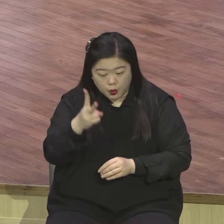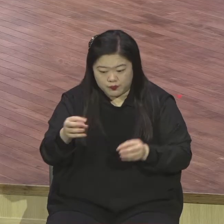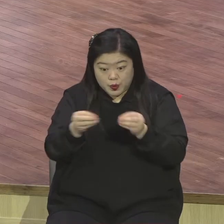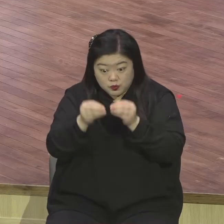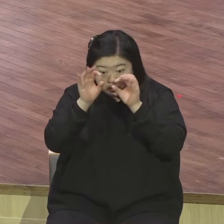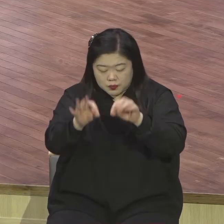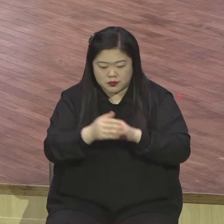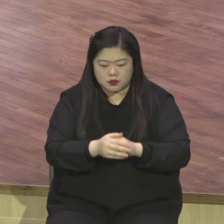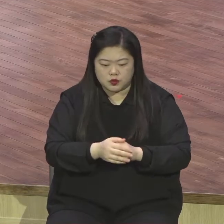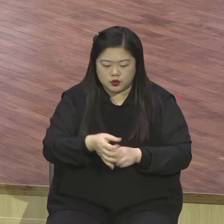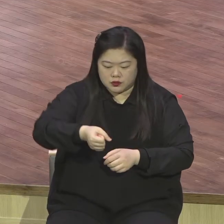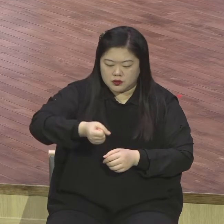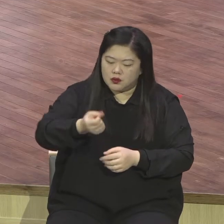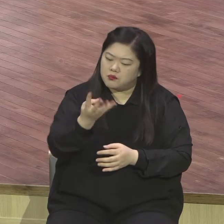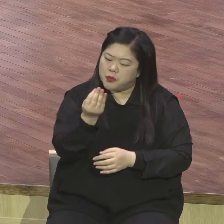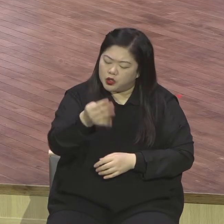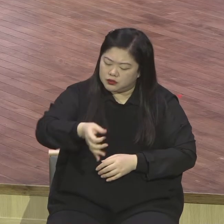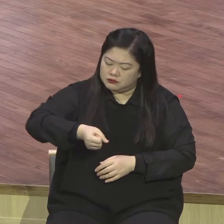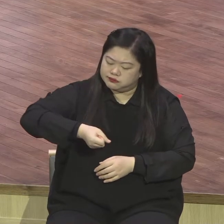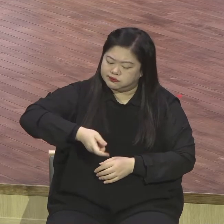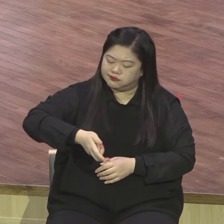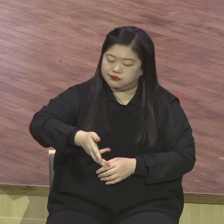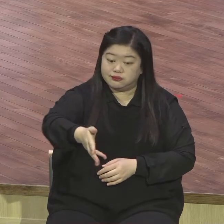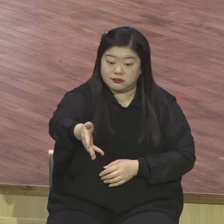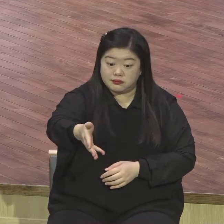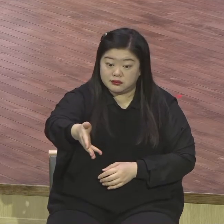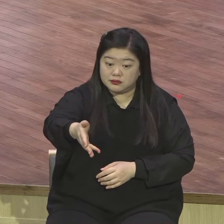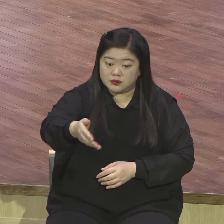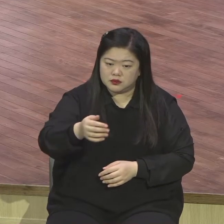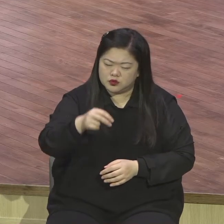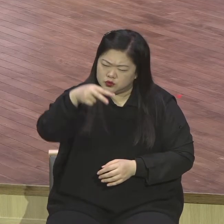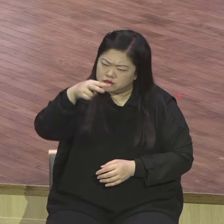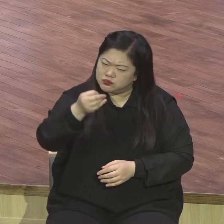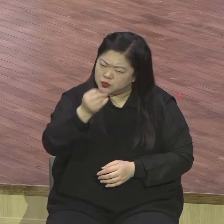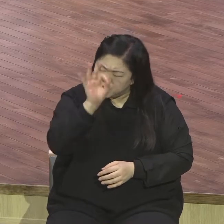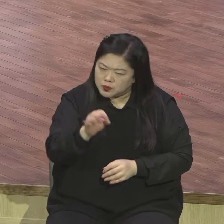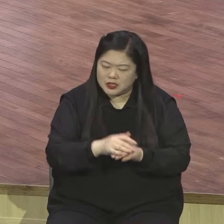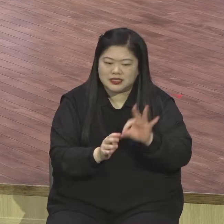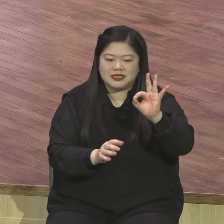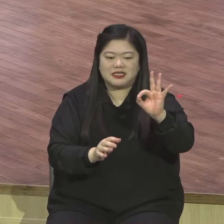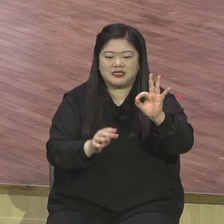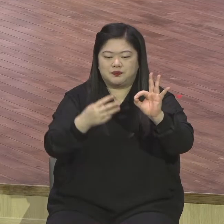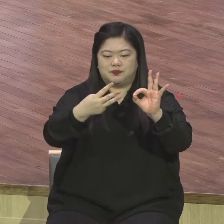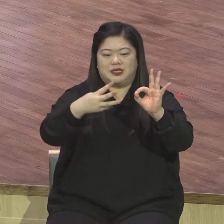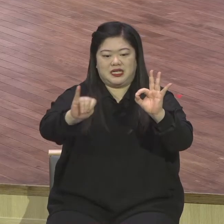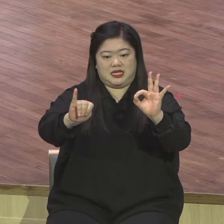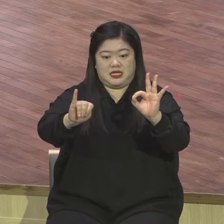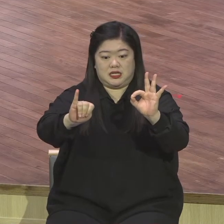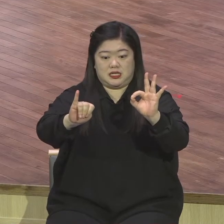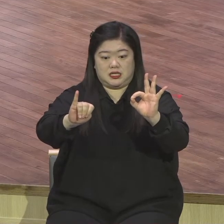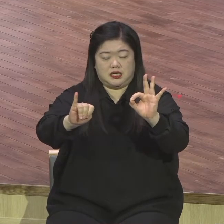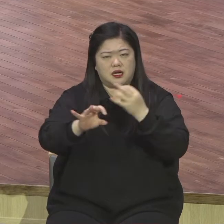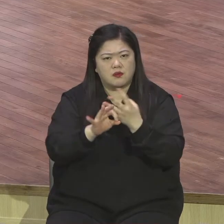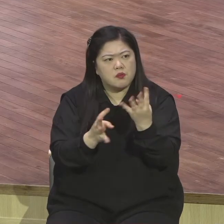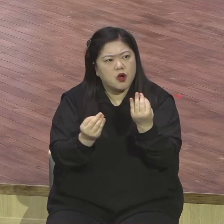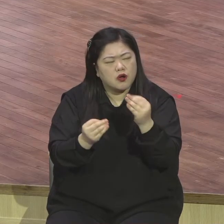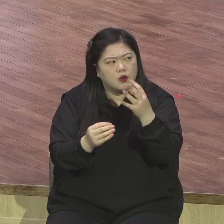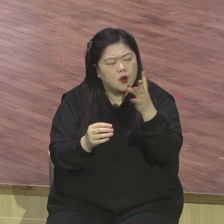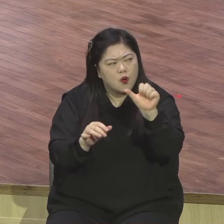19절에 보면 심리쯤 갔다 그랬어요. 심리쯤 심리쯤 갔다 심리이면 대량 5키로 정도 되잖아요. 4키로 5키로 되잖아요.